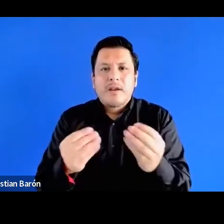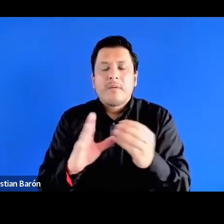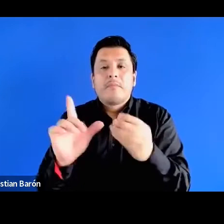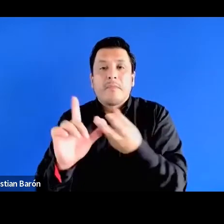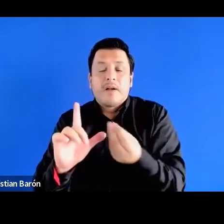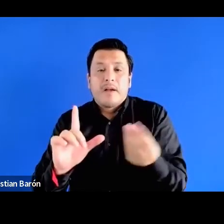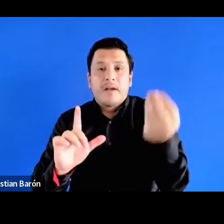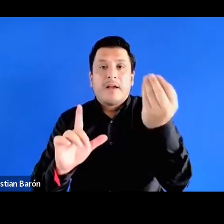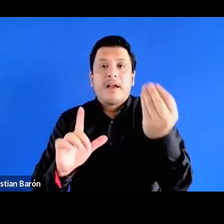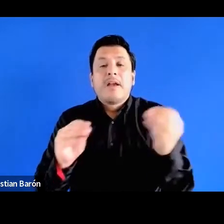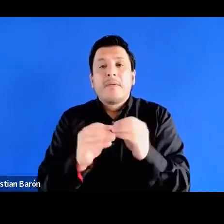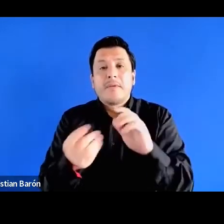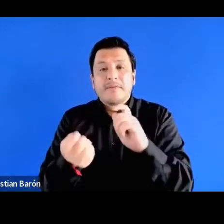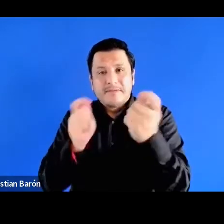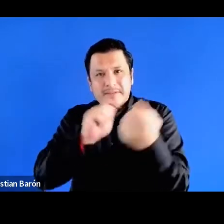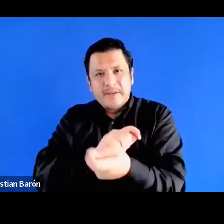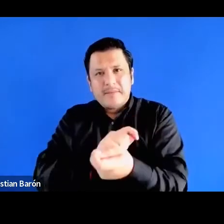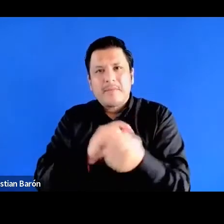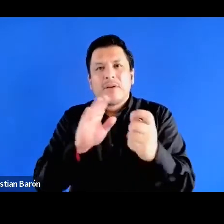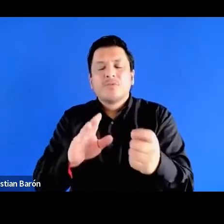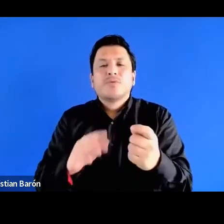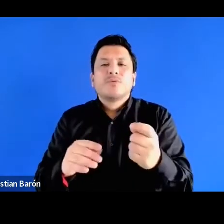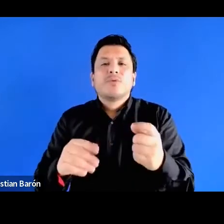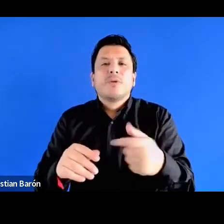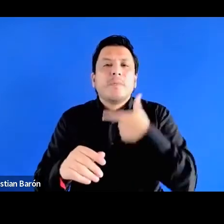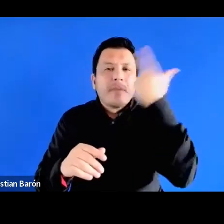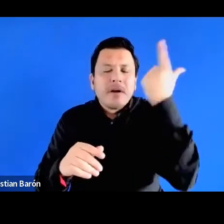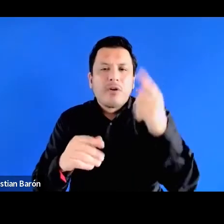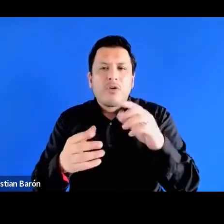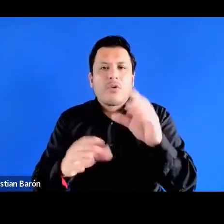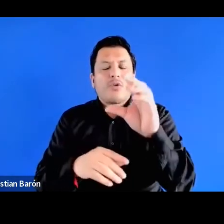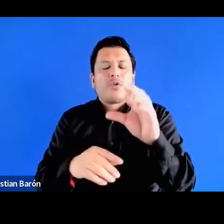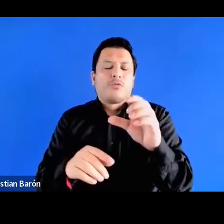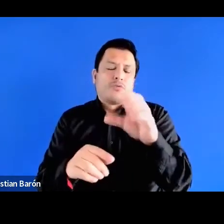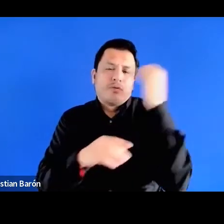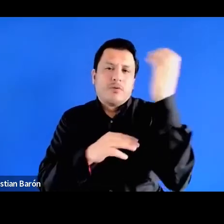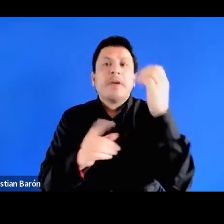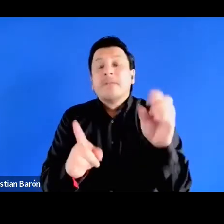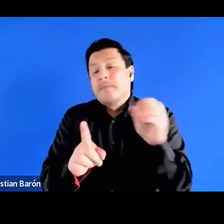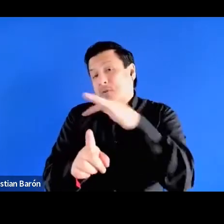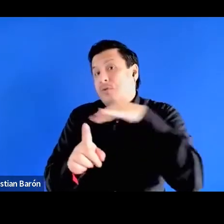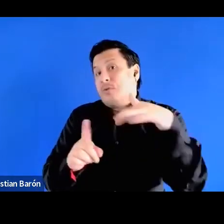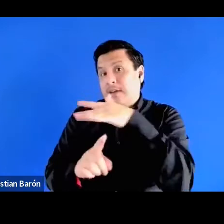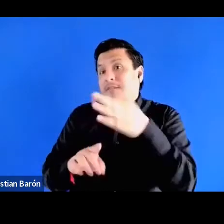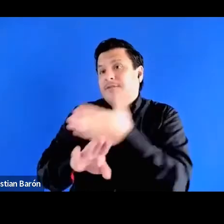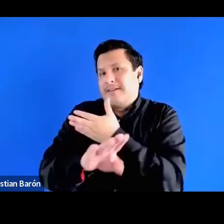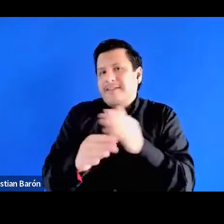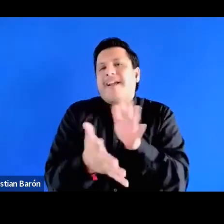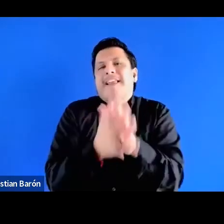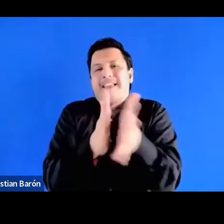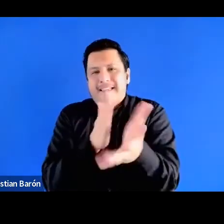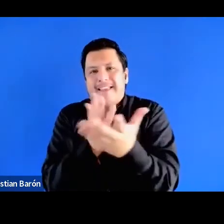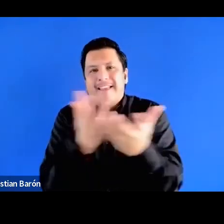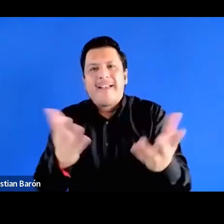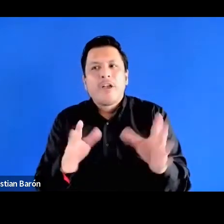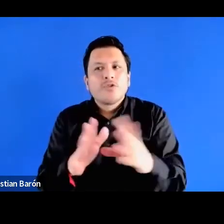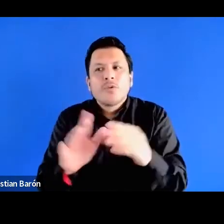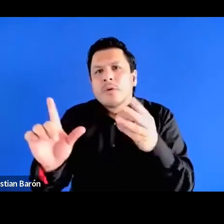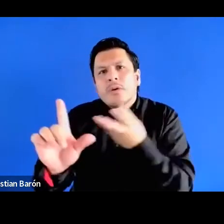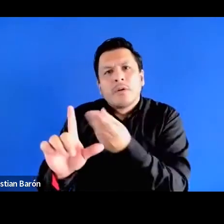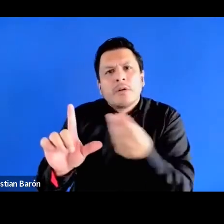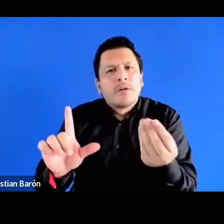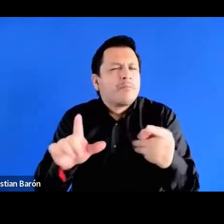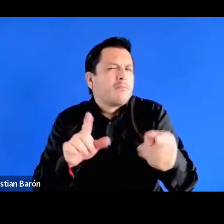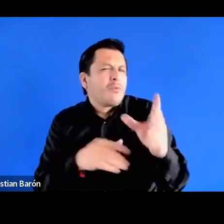y blanqueamiento en Colombia porque precisamente es parte del contexto que Mara nos da para poder entender las clases medias en